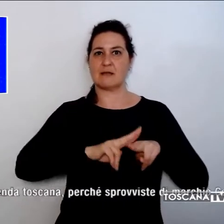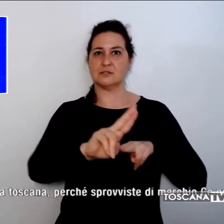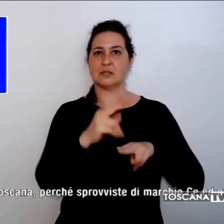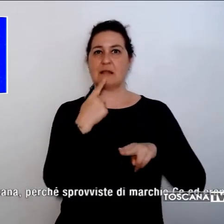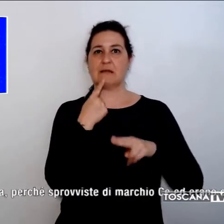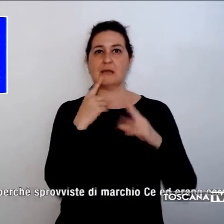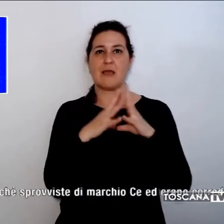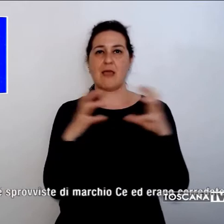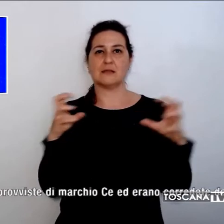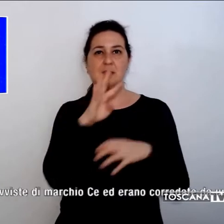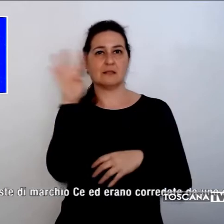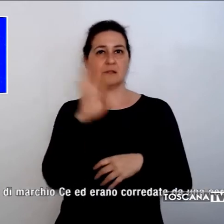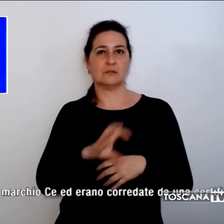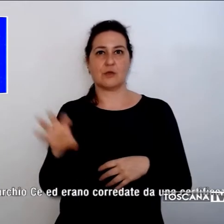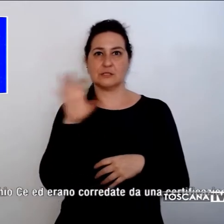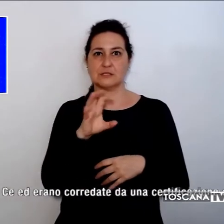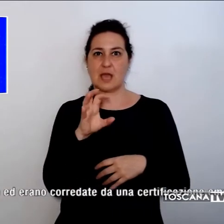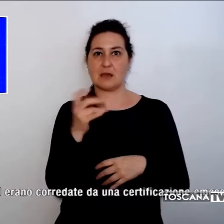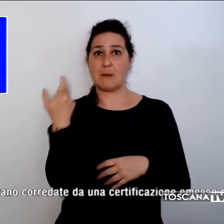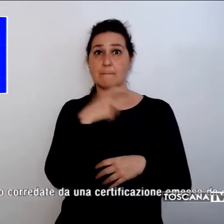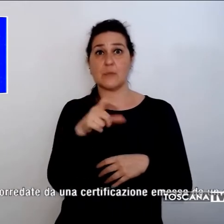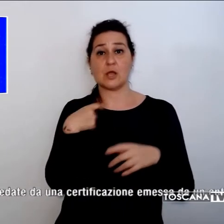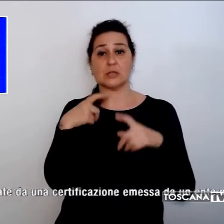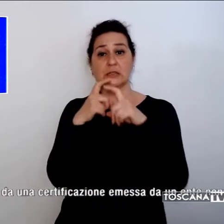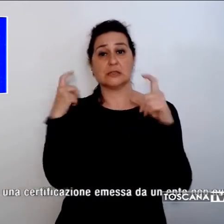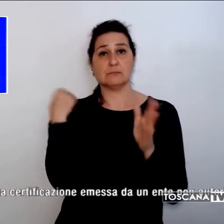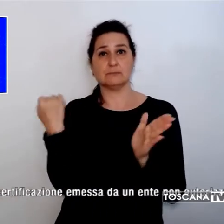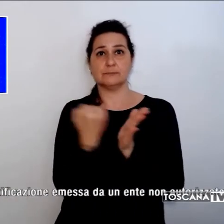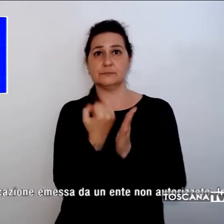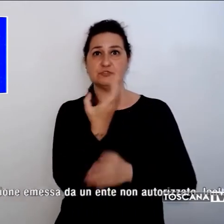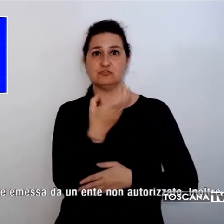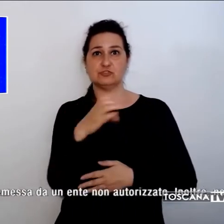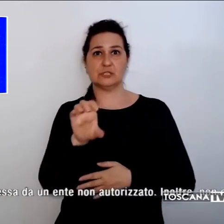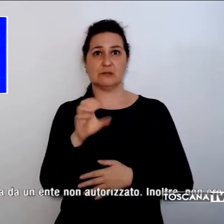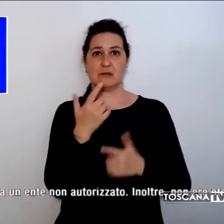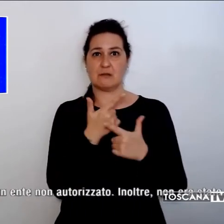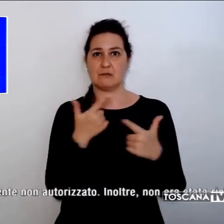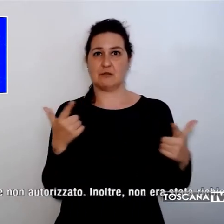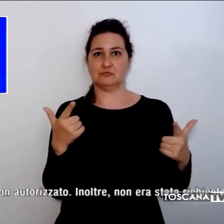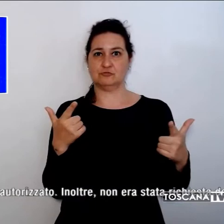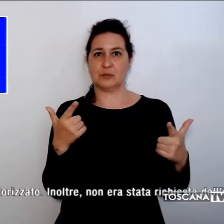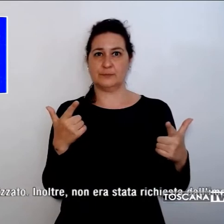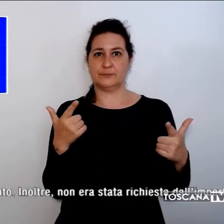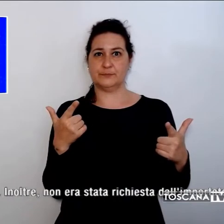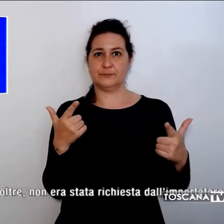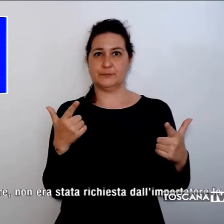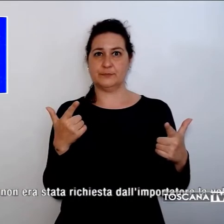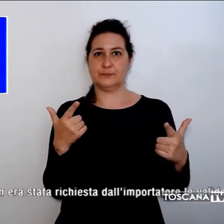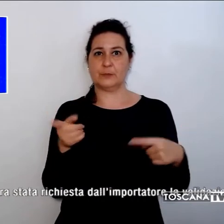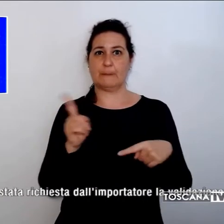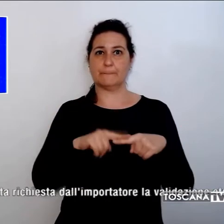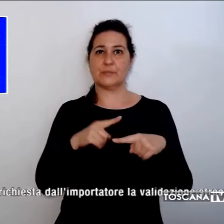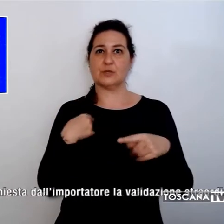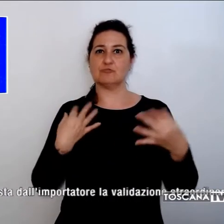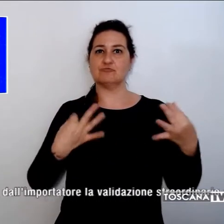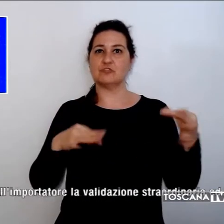toscana perché sprovviste di marchio CE ed erano corredate da una certificazione